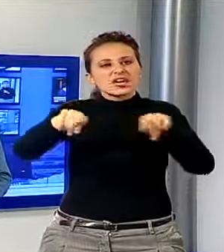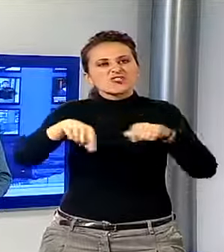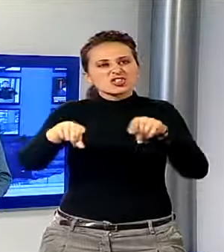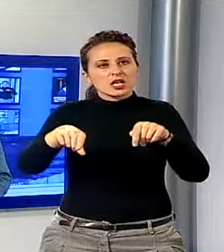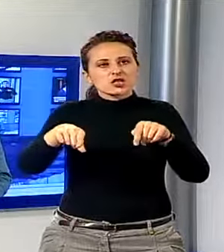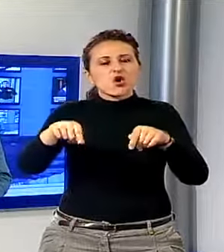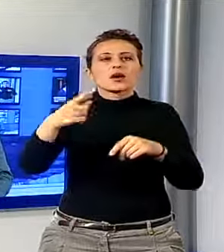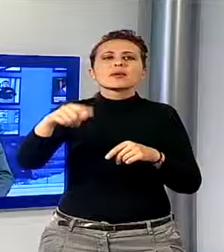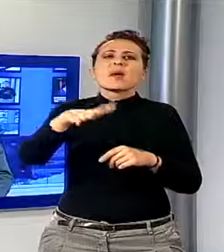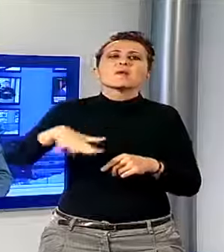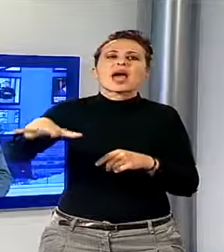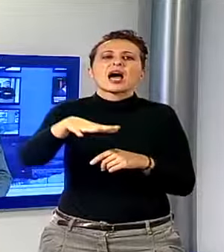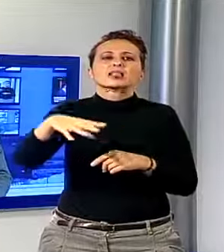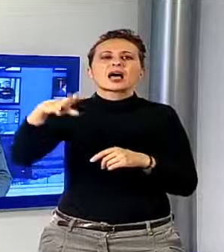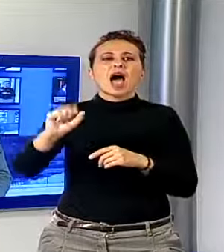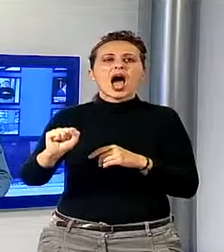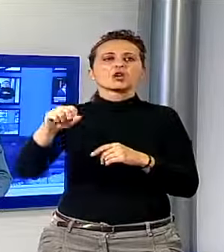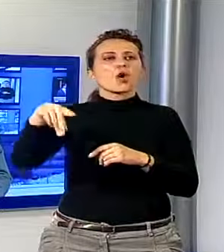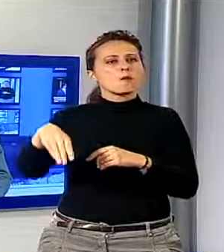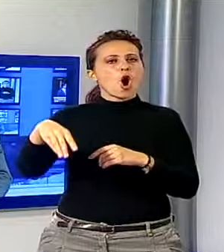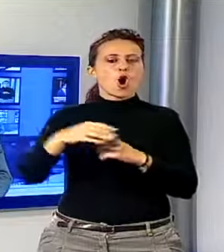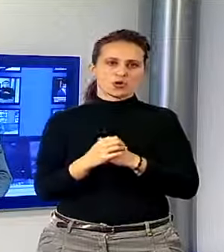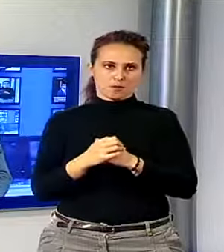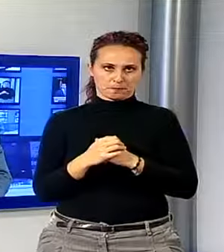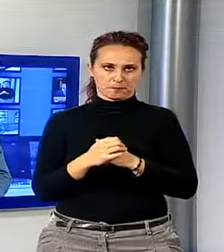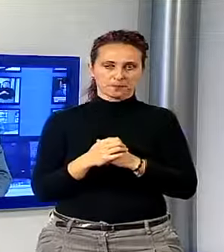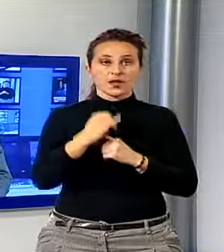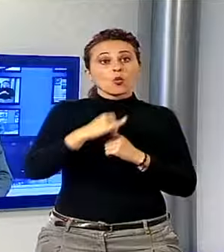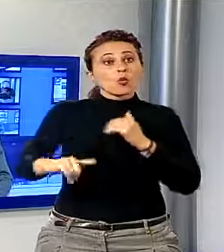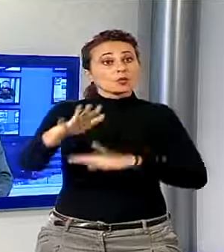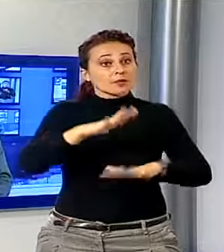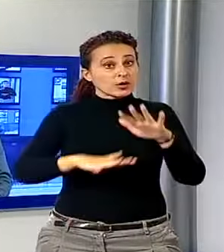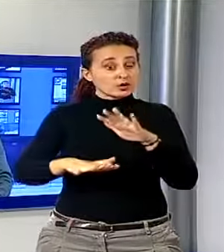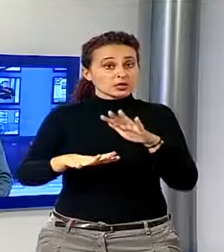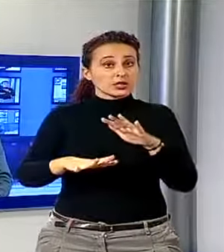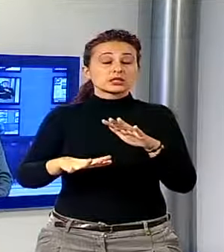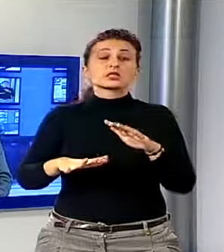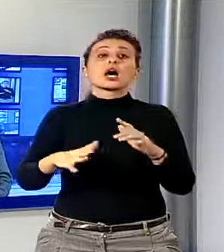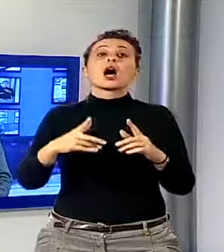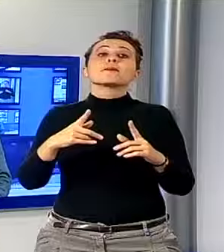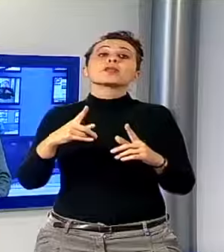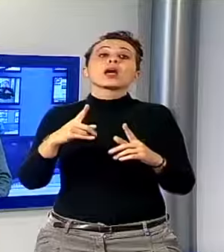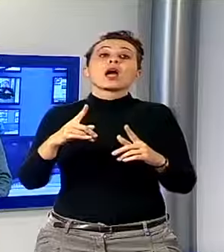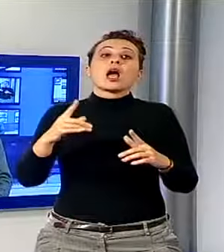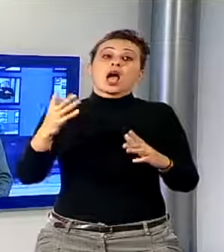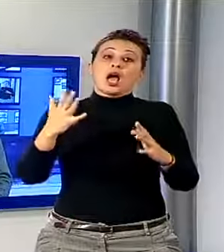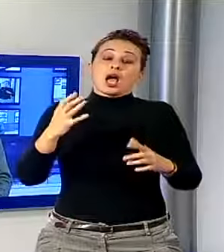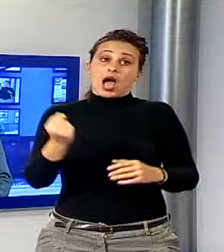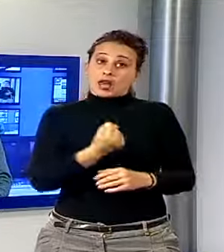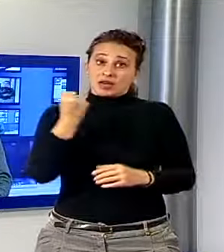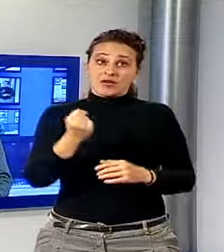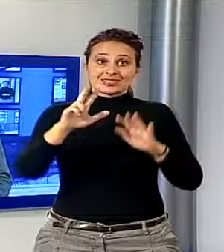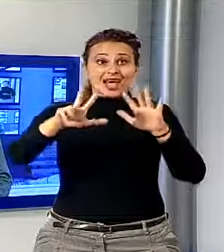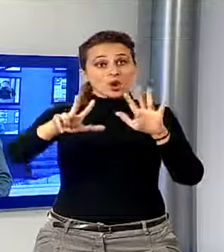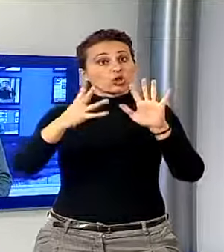Prima di chiudere l'annuncio di un concerto per celebrare l'89esimo anniversario della morte di